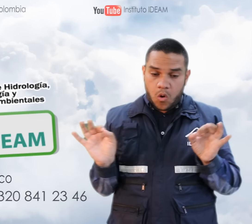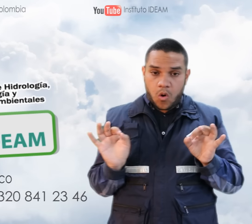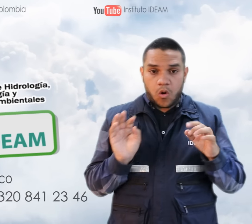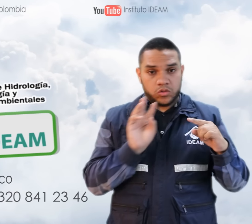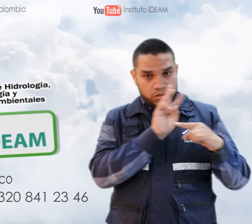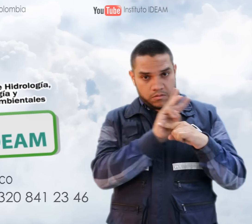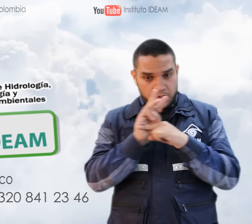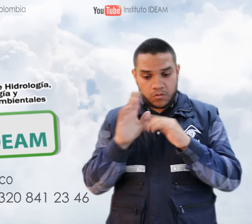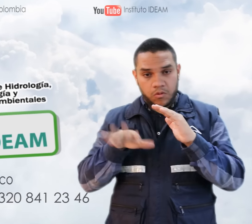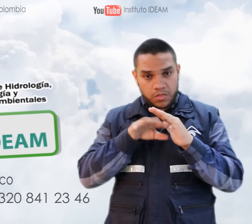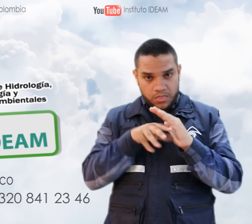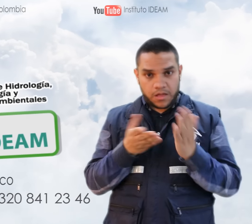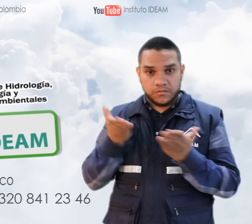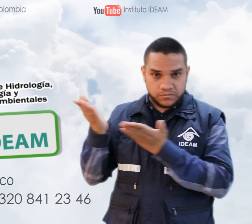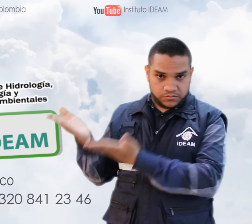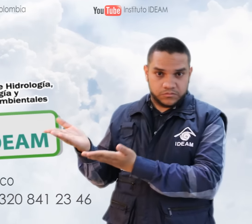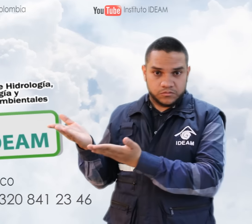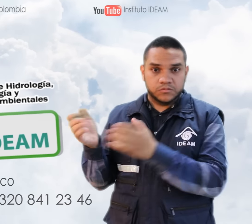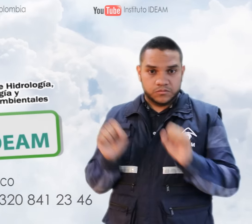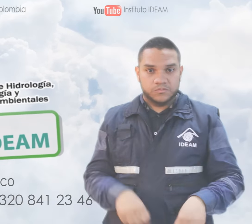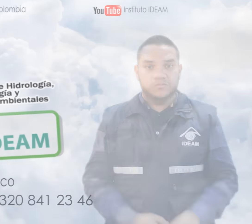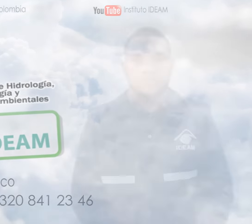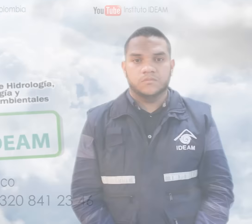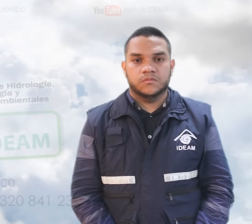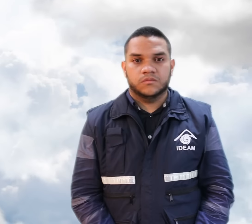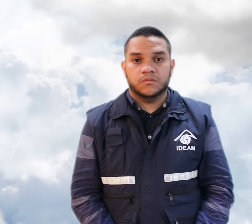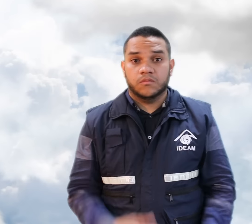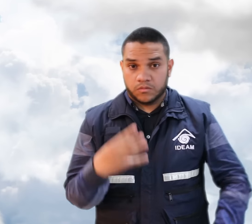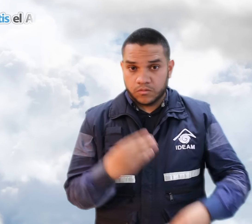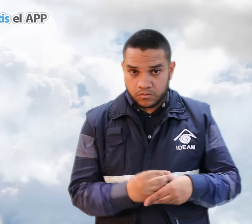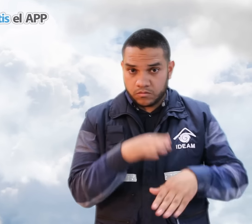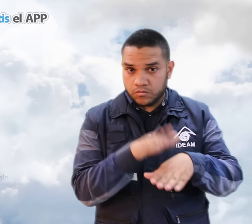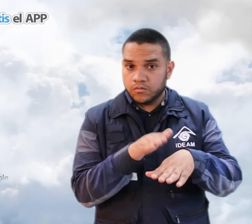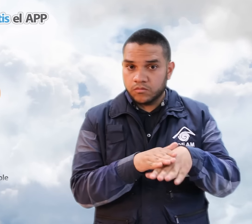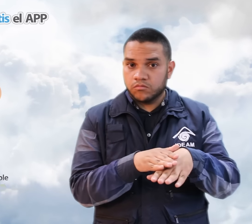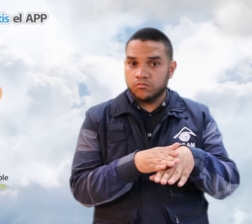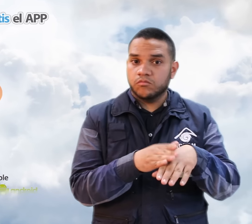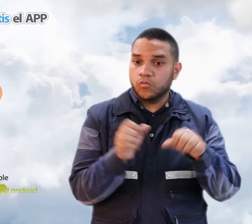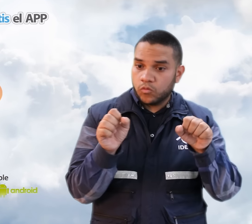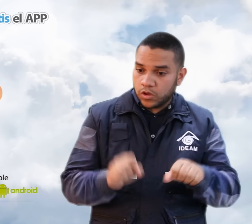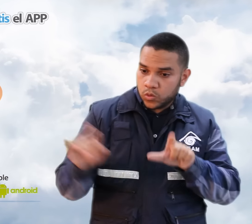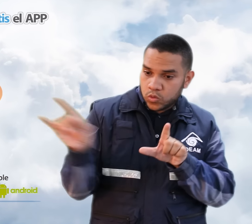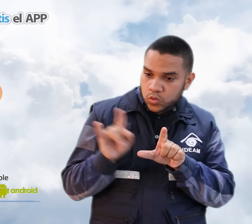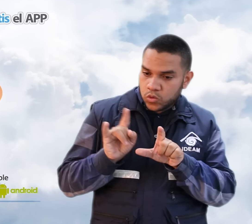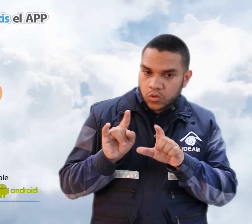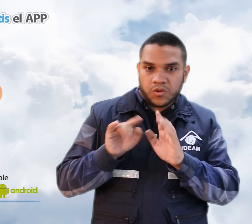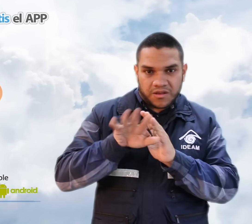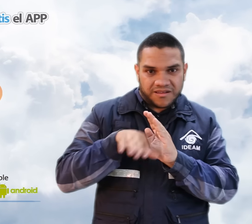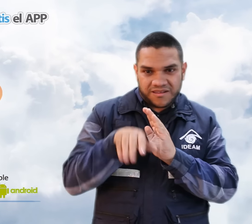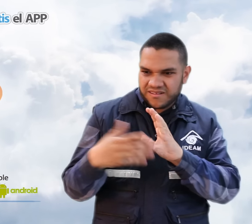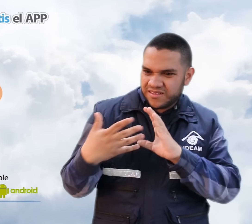plataforma www.edean.gov.co. Igualmente les invitamos a descargar la aplicación Mi